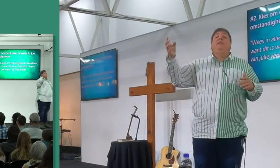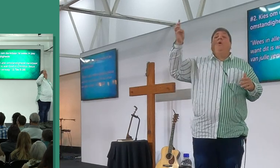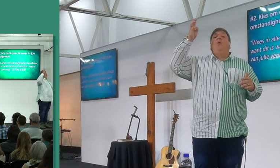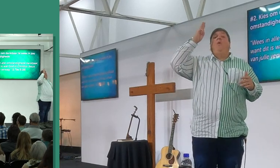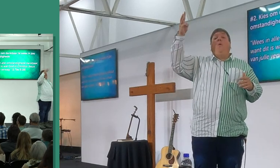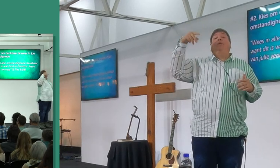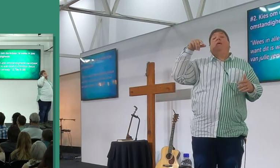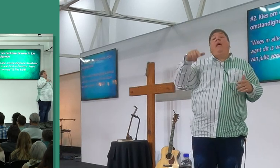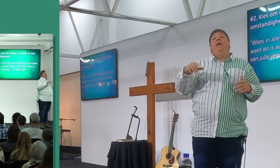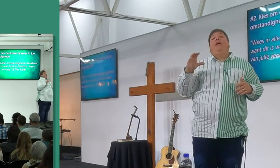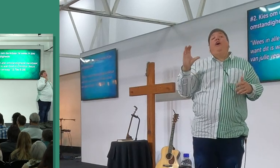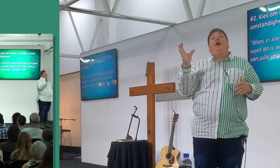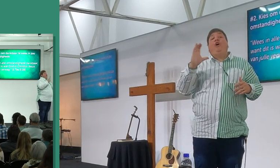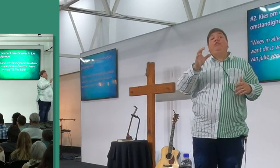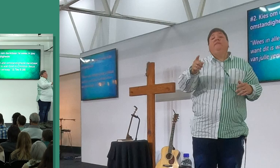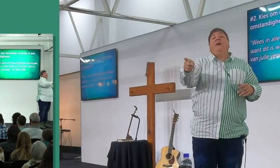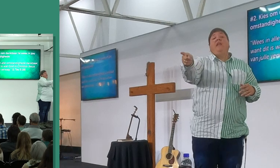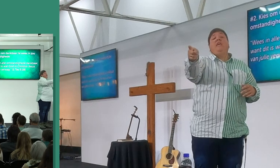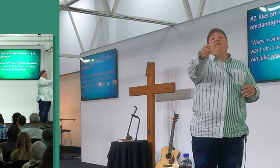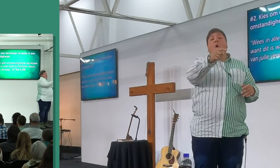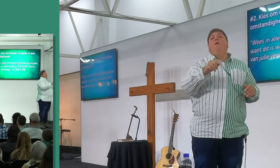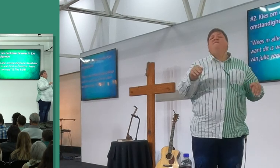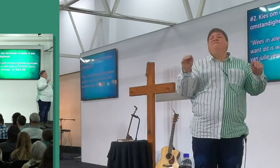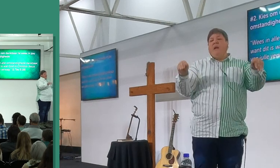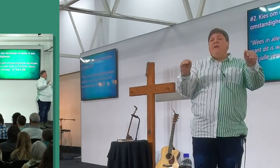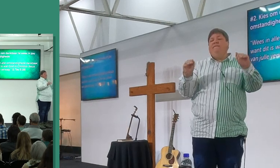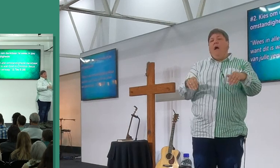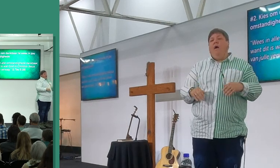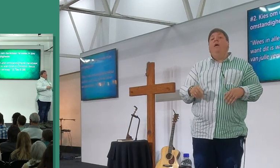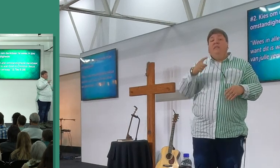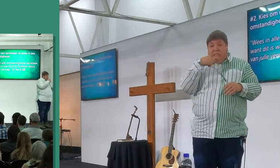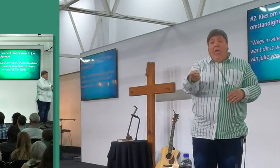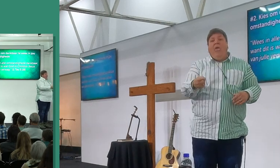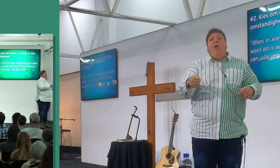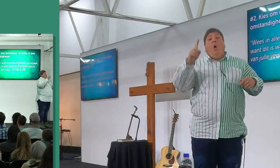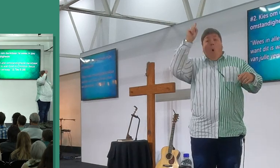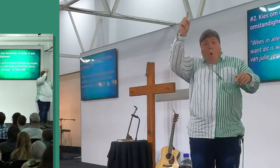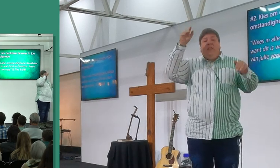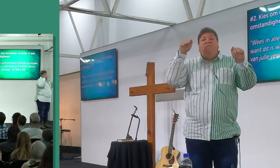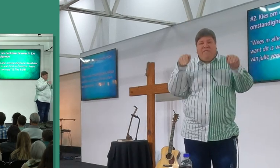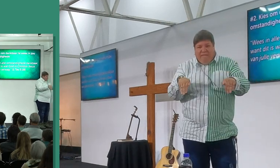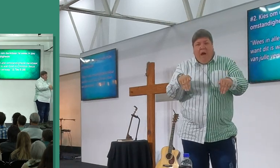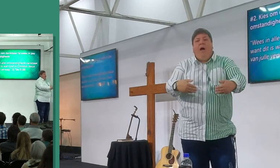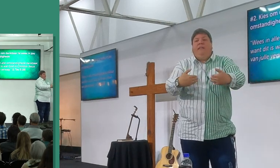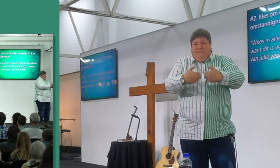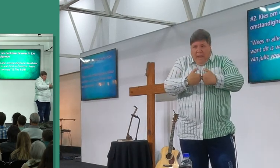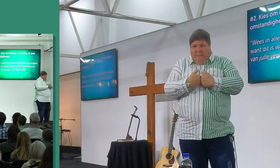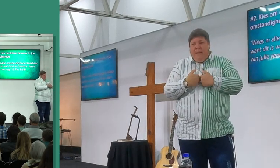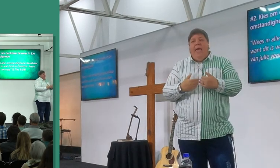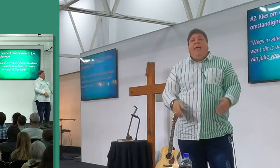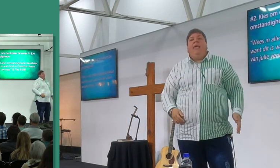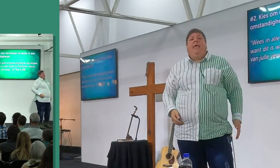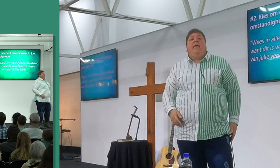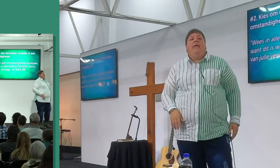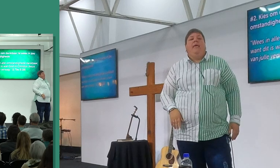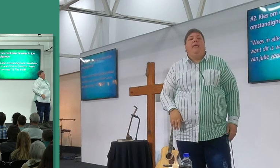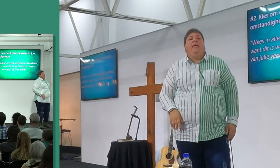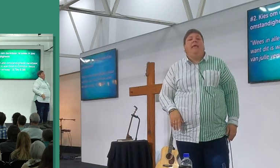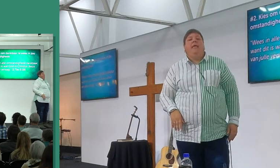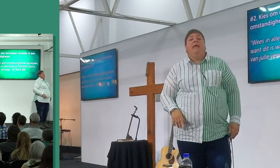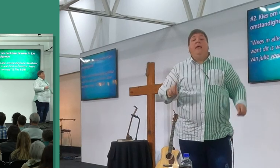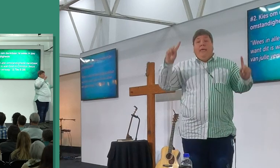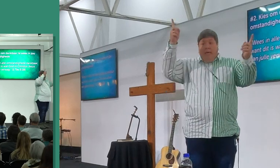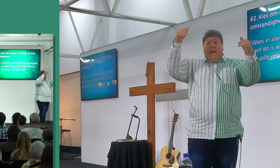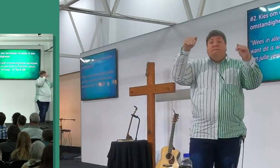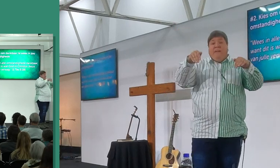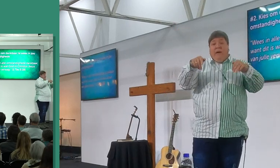en Christus Jesus, van jou verwacht, sê die Heere verwacht het van my, 1, 2, 3, die Heere verwacht het van my, die Heere